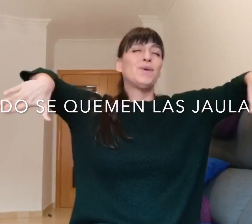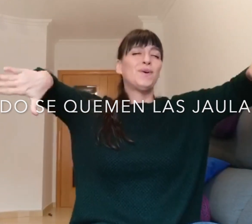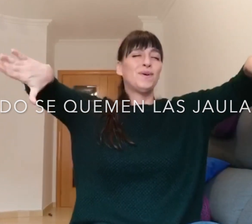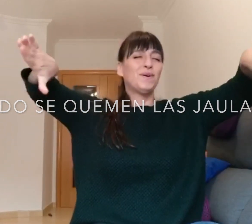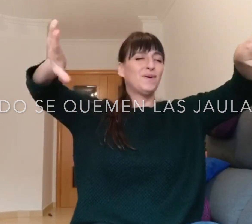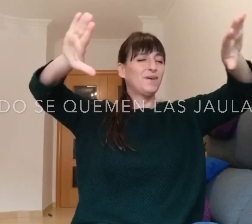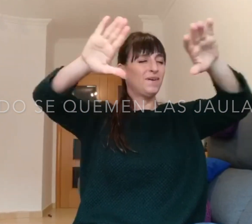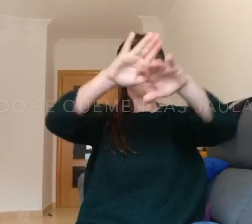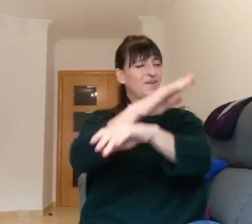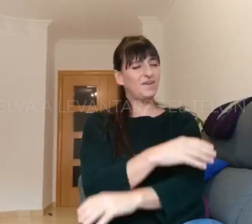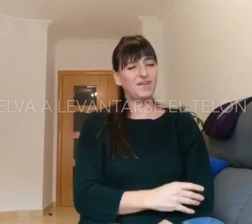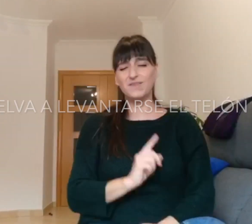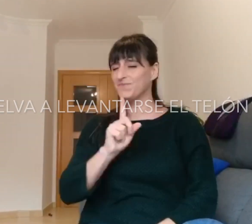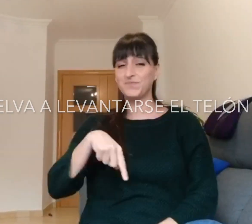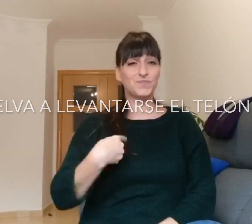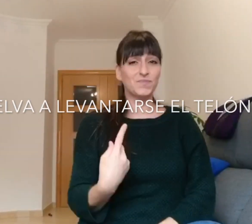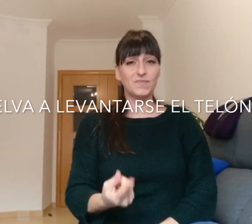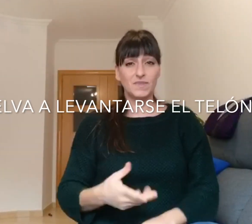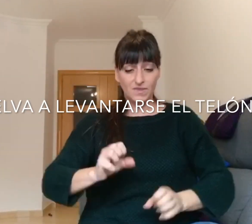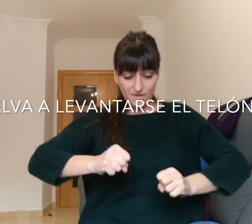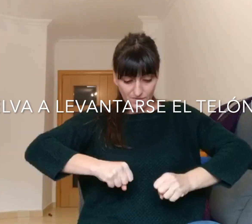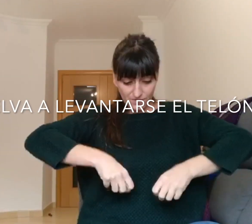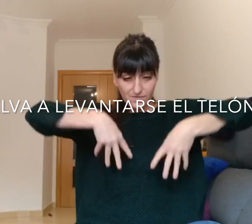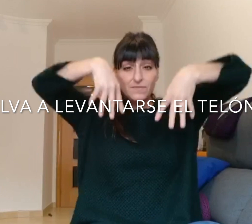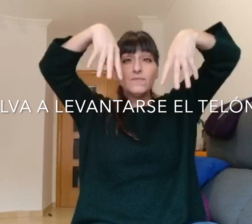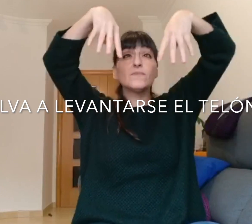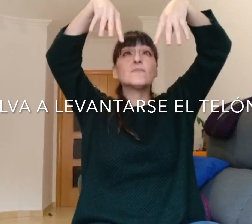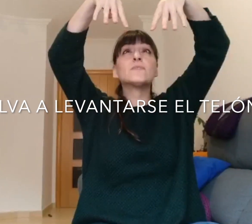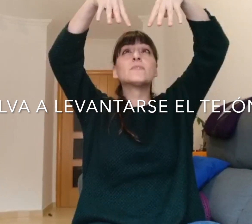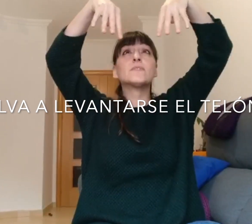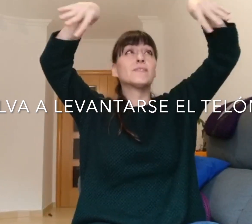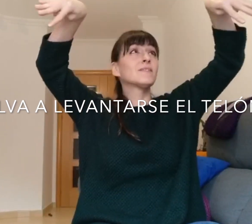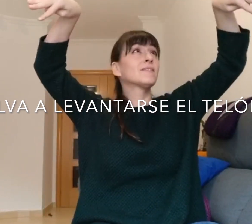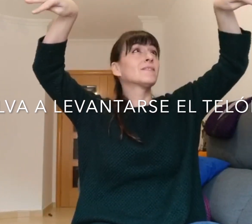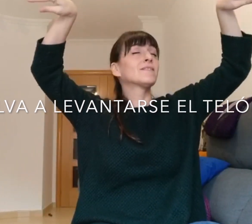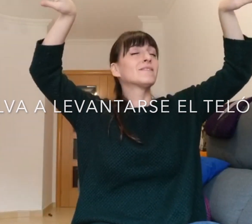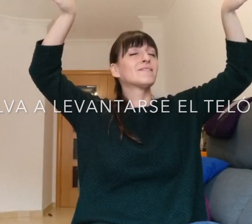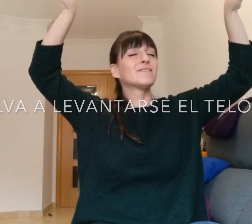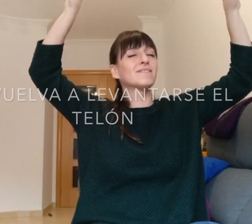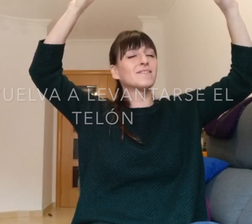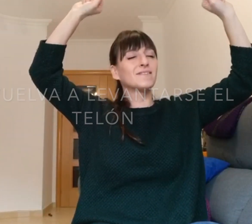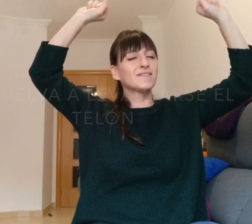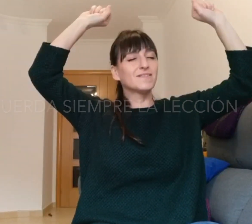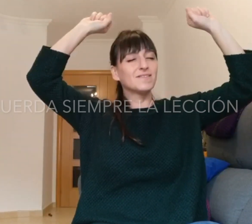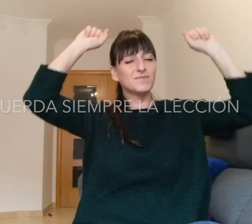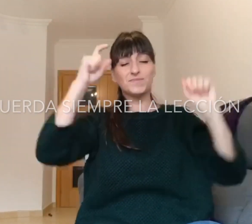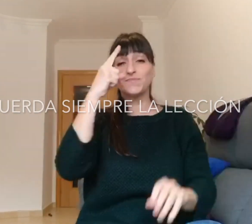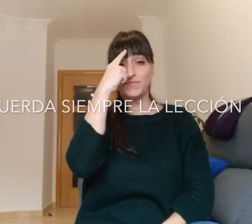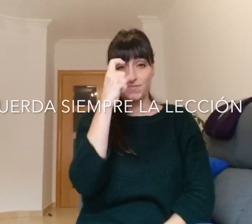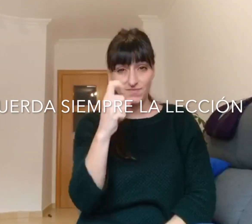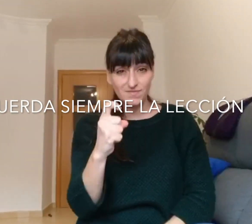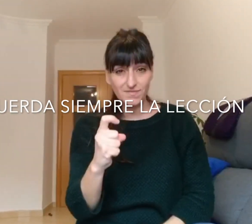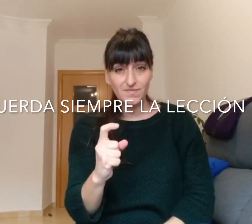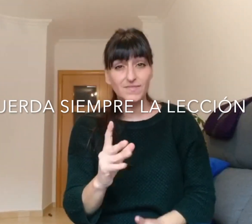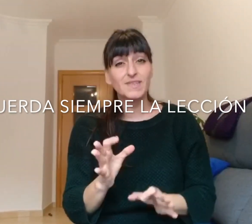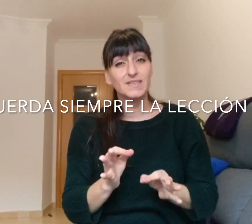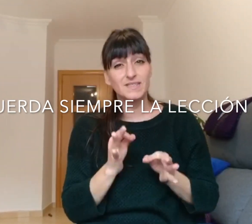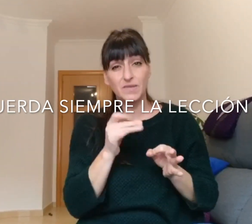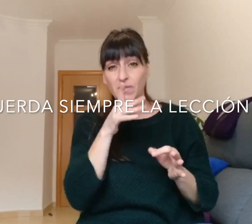Y vuelva a levantarse el talón Recuerda siempre